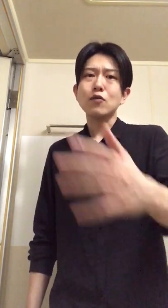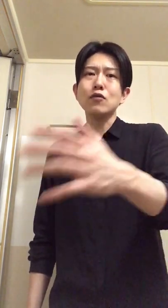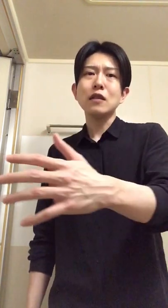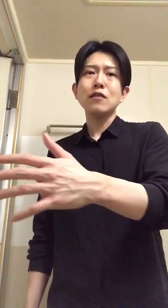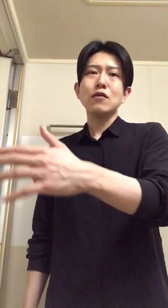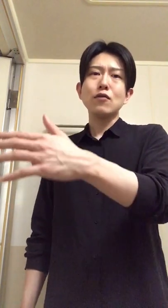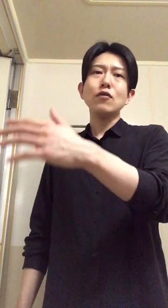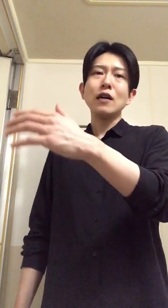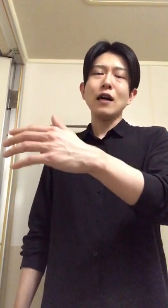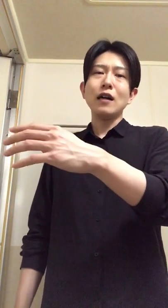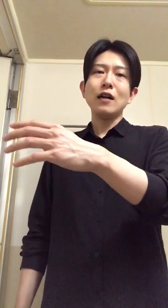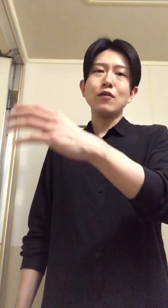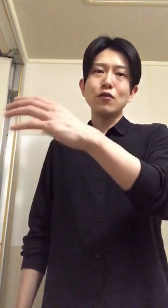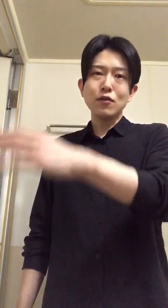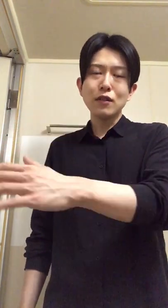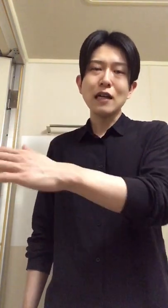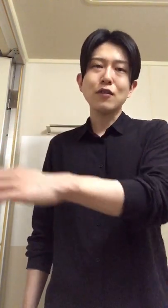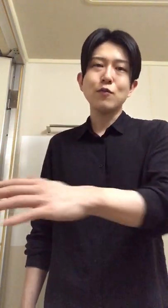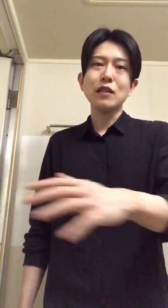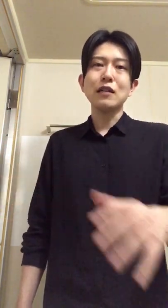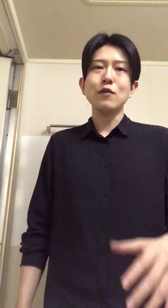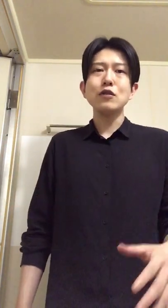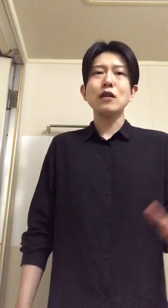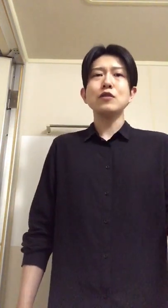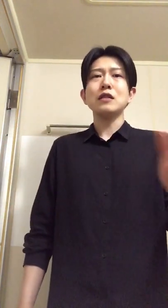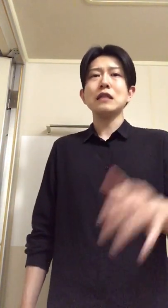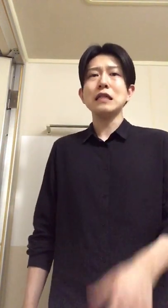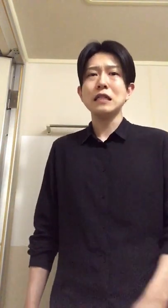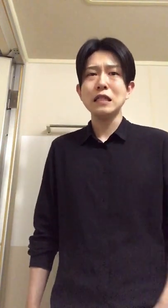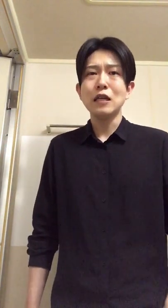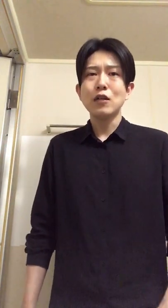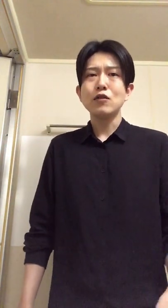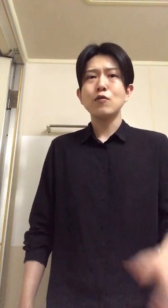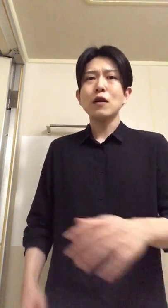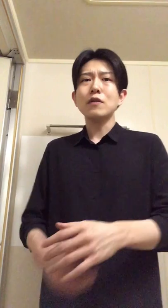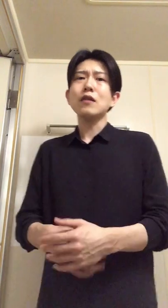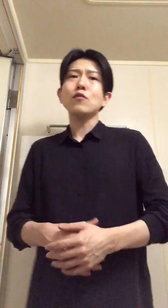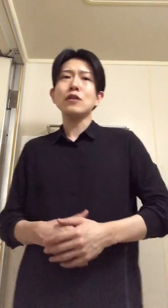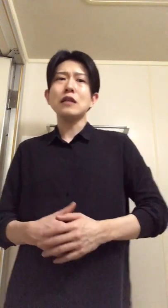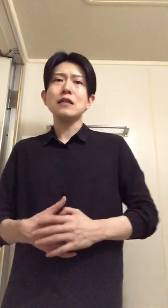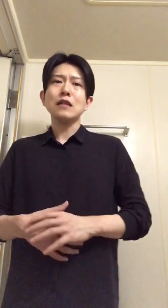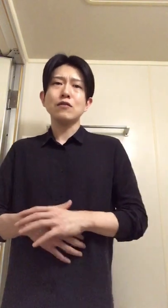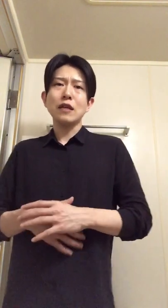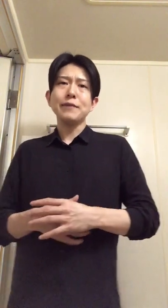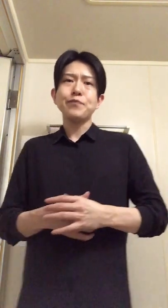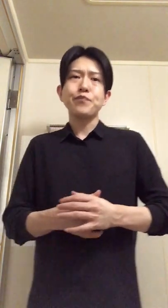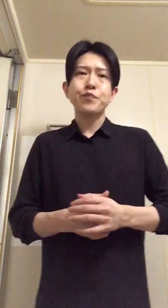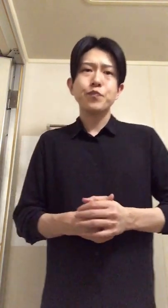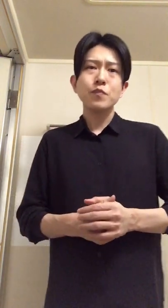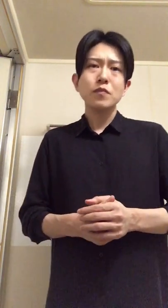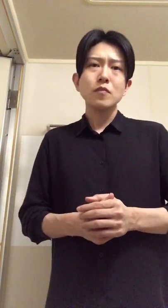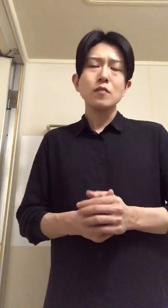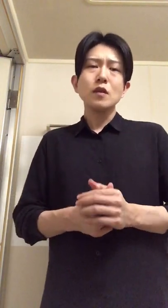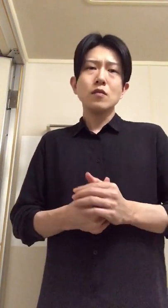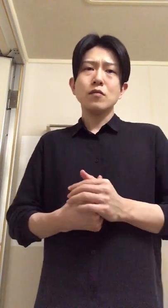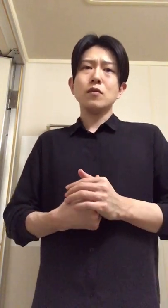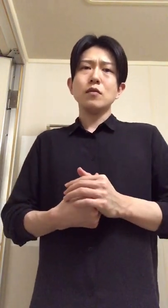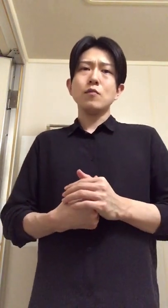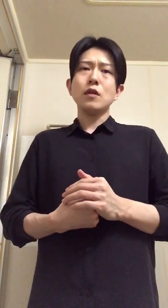お父さんって言ってる方が長くみたいないるかもしれないしそれはなんとも言えないんだけどさうんまあ